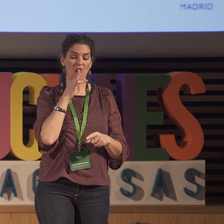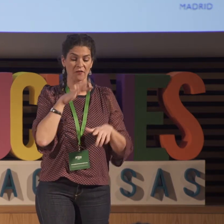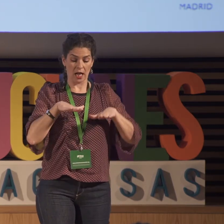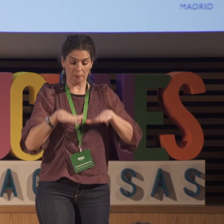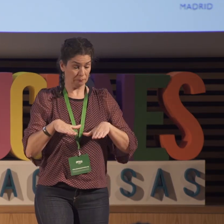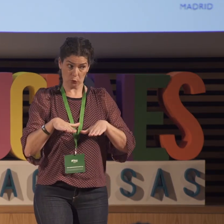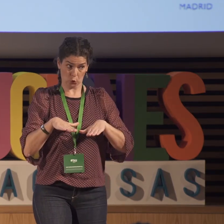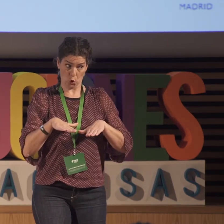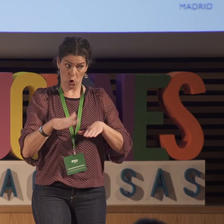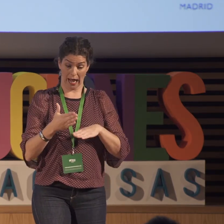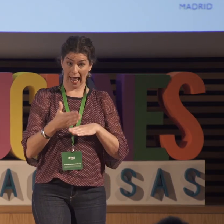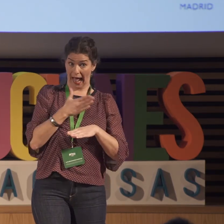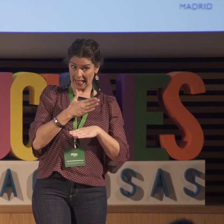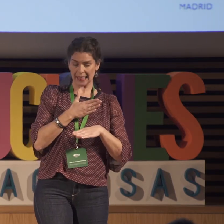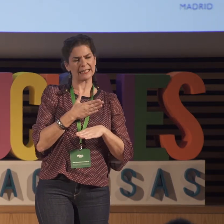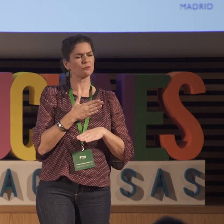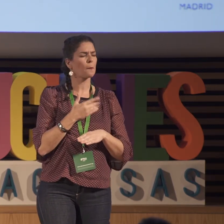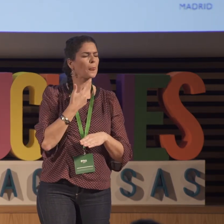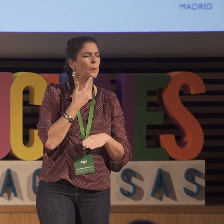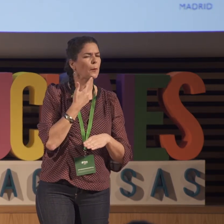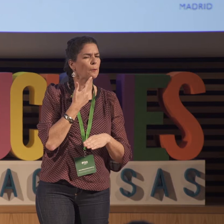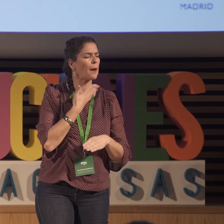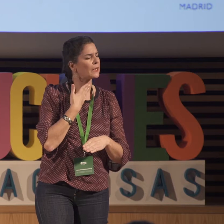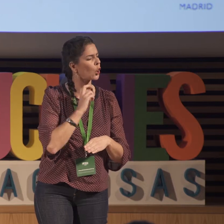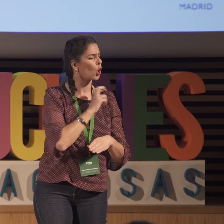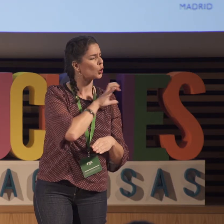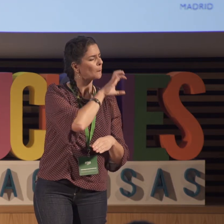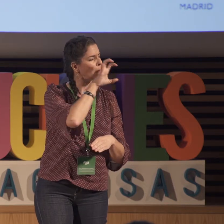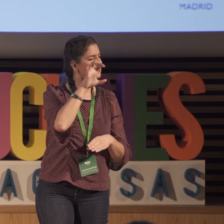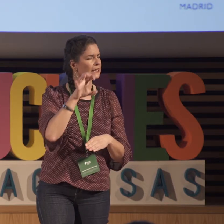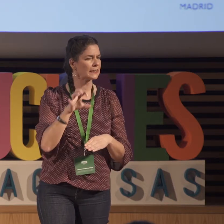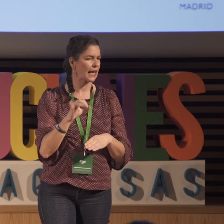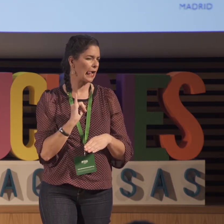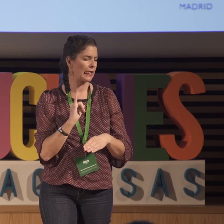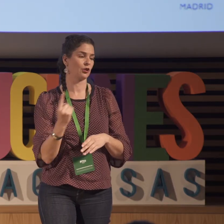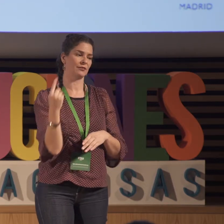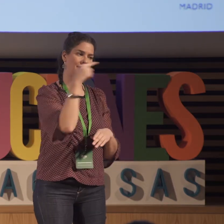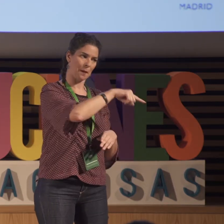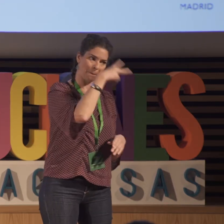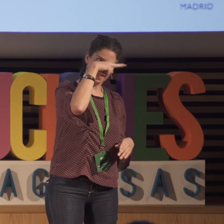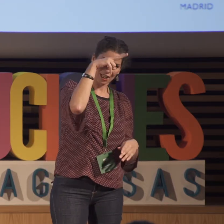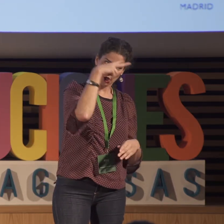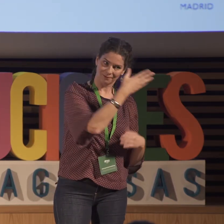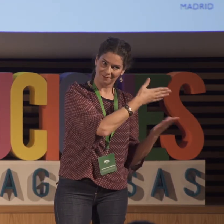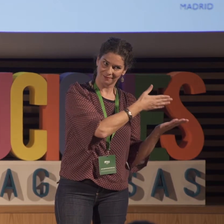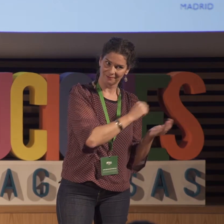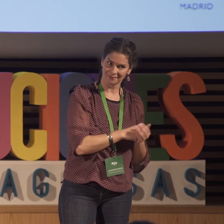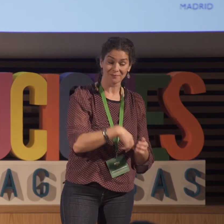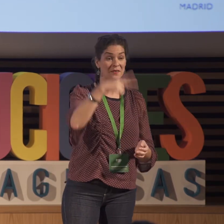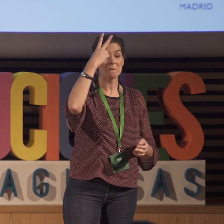aquí en España no quise quedarme todavía. Dije, bueno, todavía me apetecía viajar y conocer otras culturas. Entonces me fui a México.